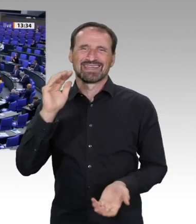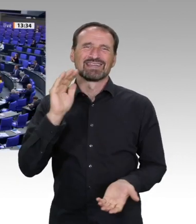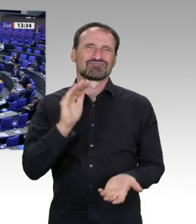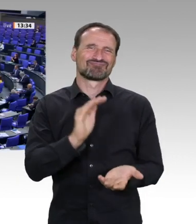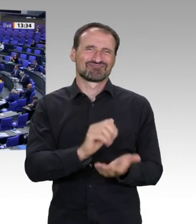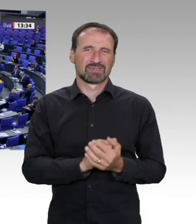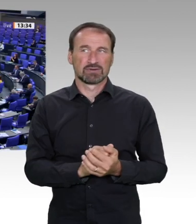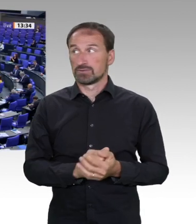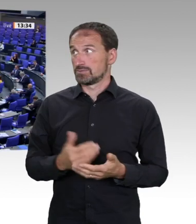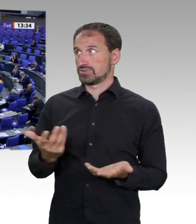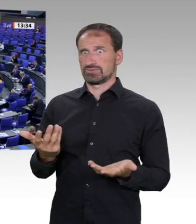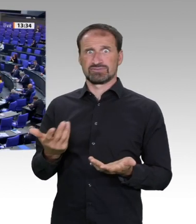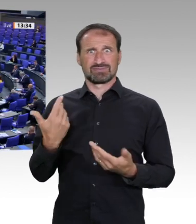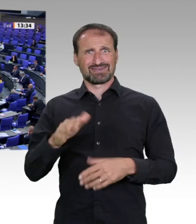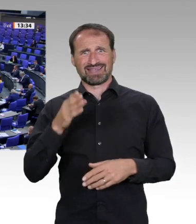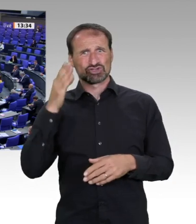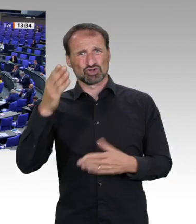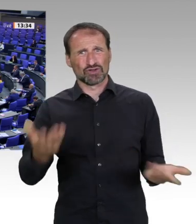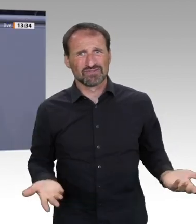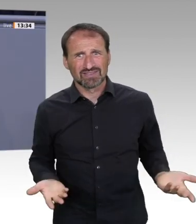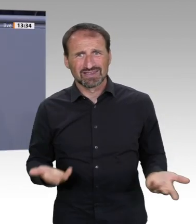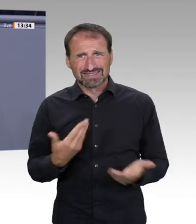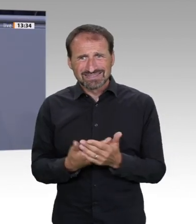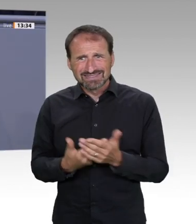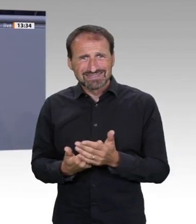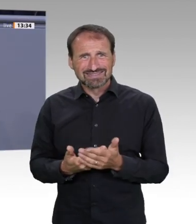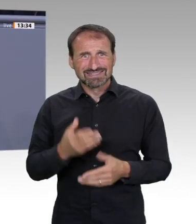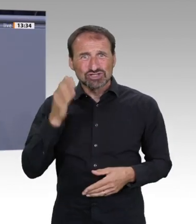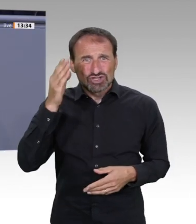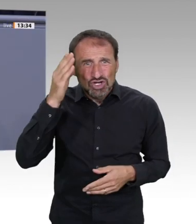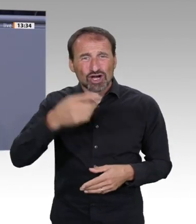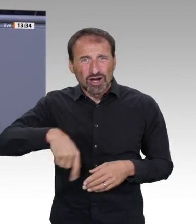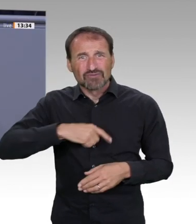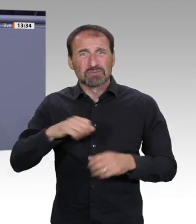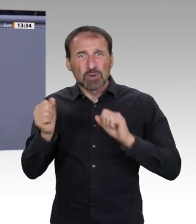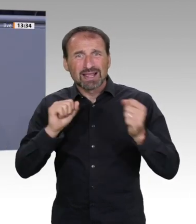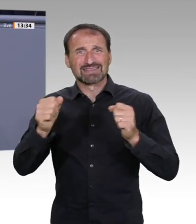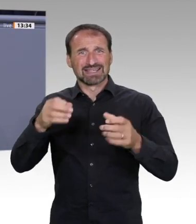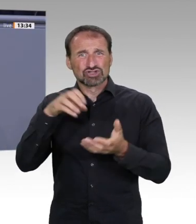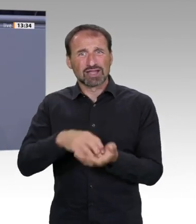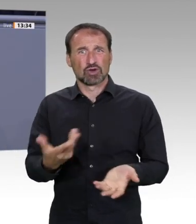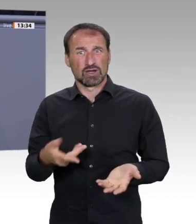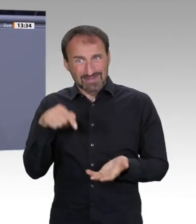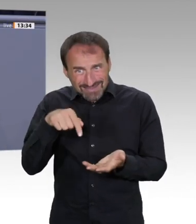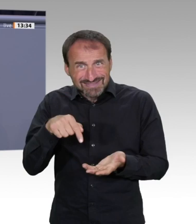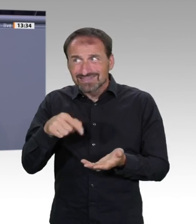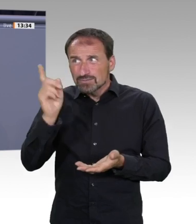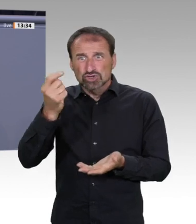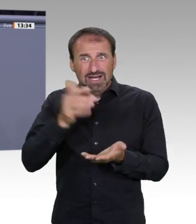Ich möchte da abschließend nur noch ein Beispiel nennen, weil gerade zum Online-Streaming ein Gutachten des Umweltbundesamtes erschienen ist.